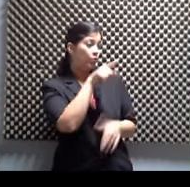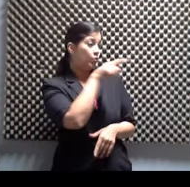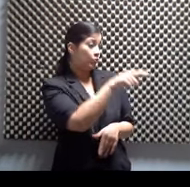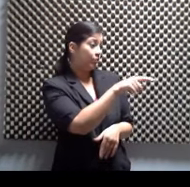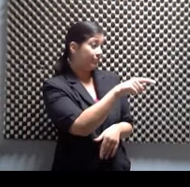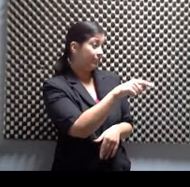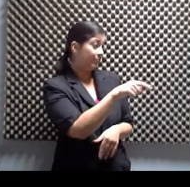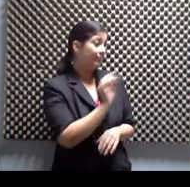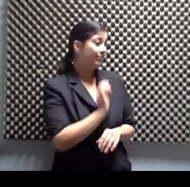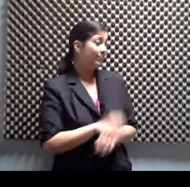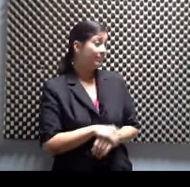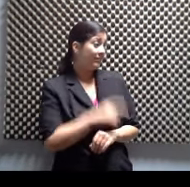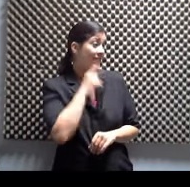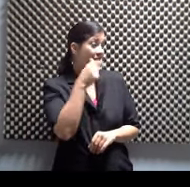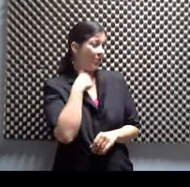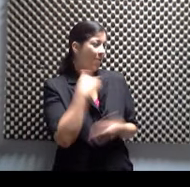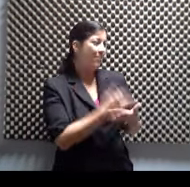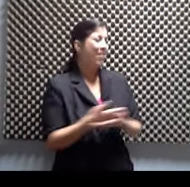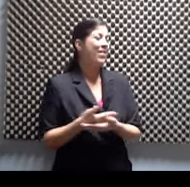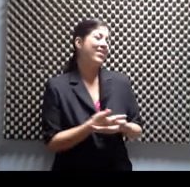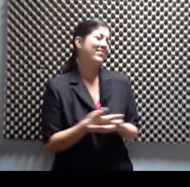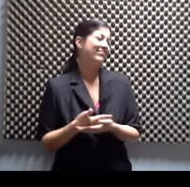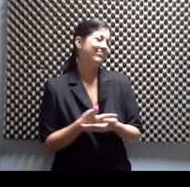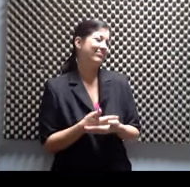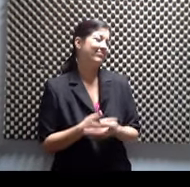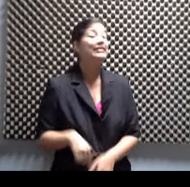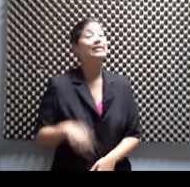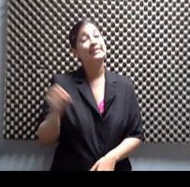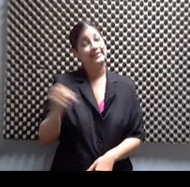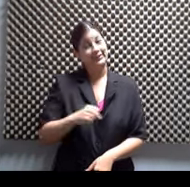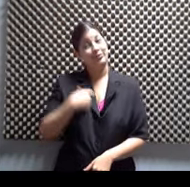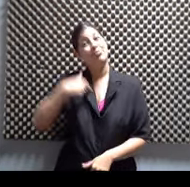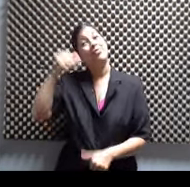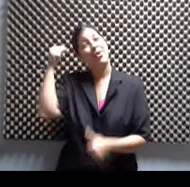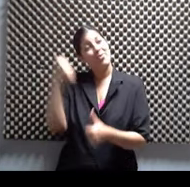podrás imaginar. Yo era un bebé. Yo me acuerdo. Que fue para un casting de Kerber.